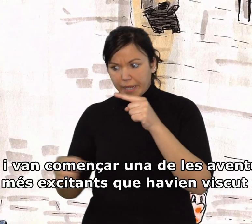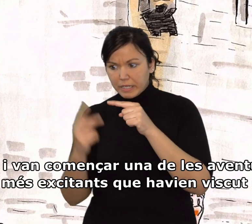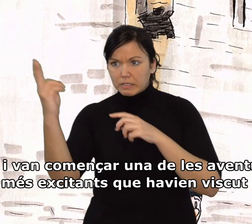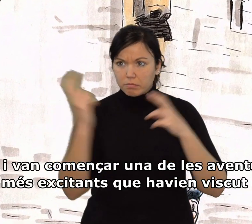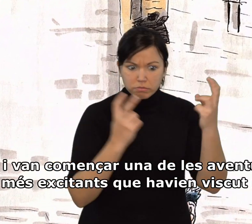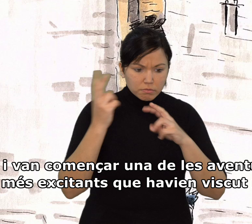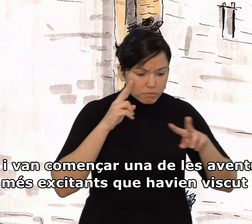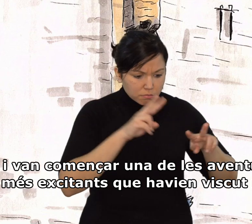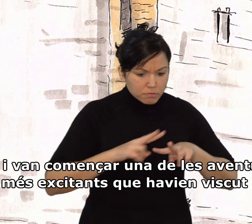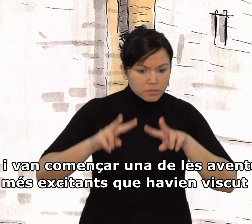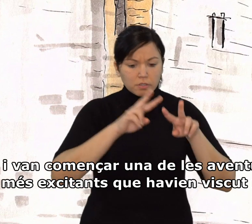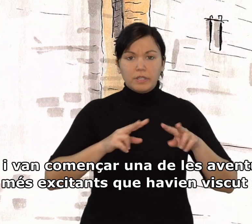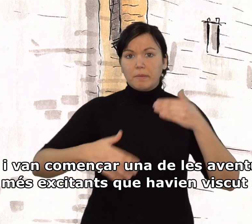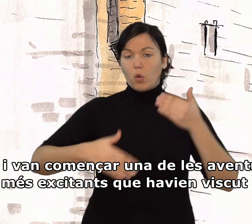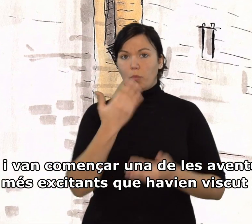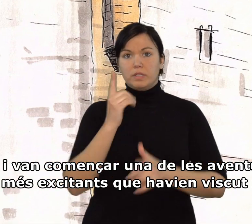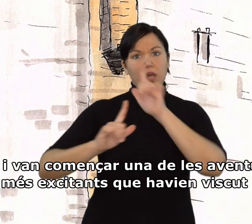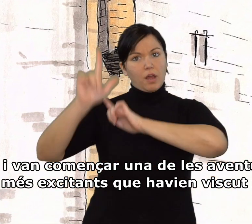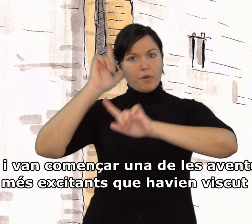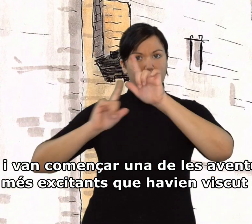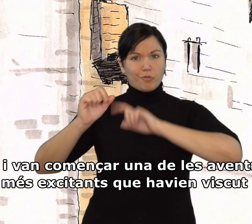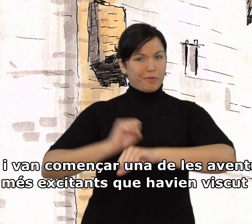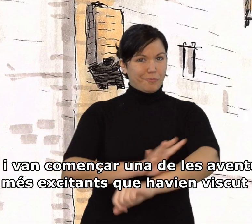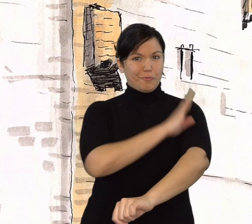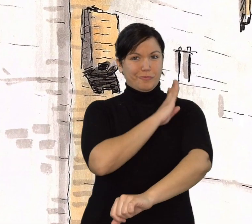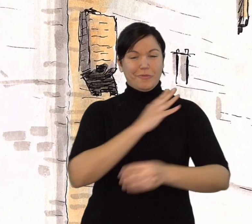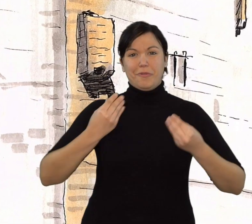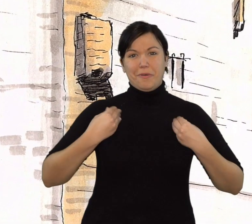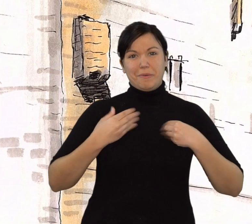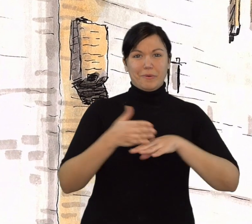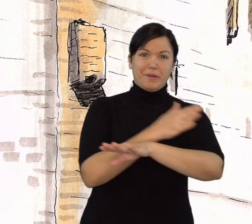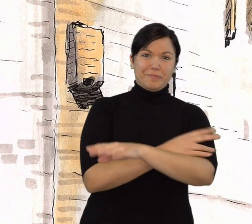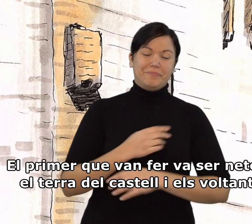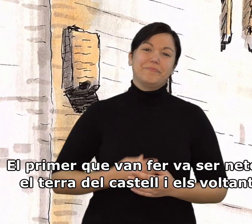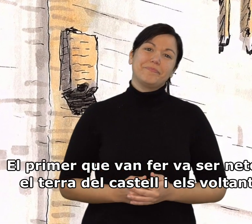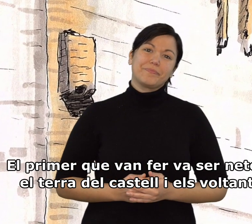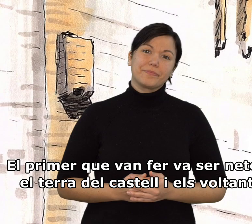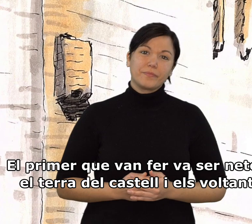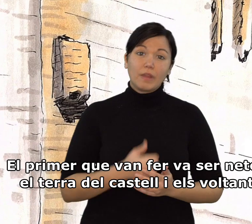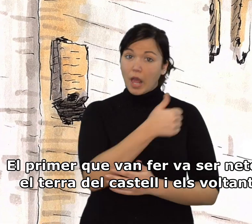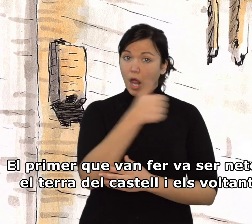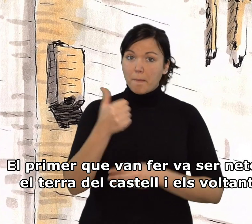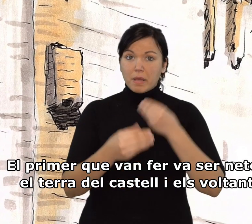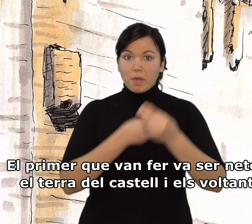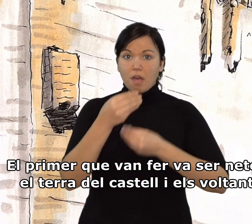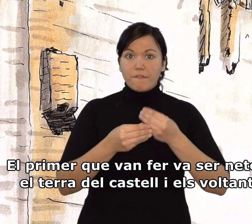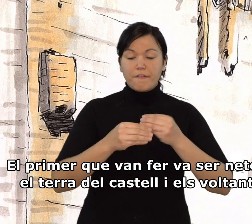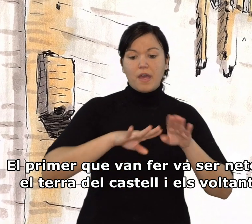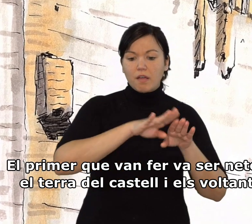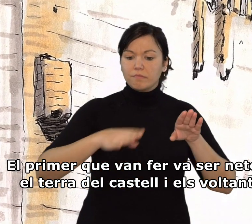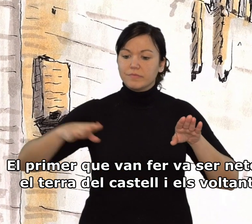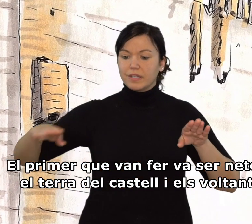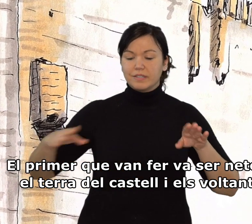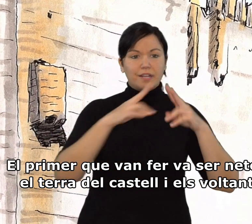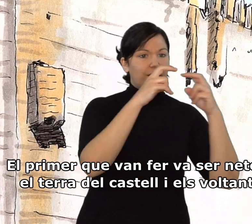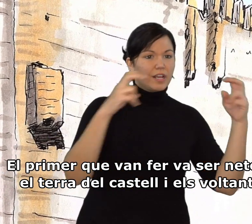van començar una de les aventures més excitants que havien viscut mai. El primer que van fer va ser netejar el terra